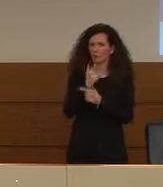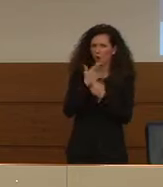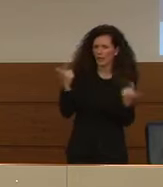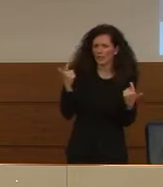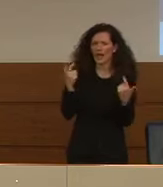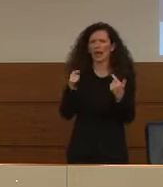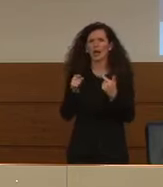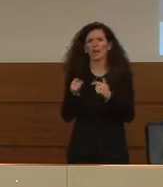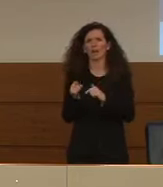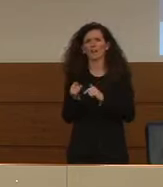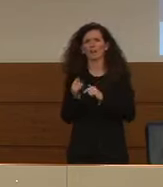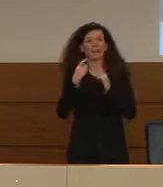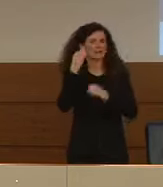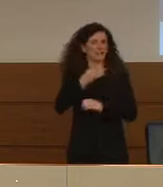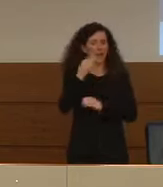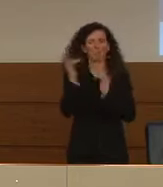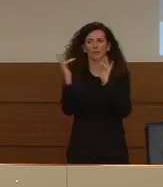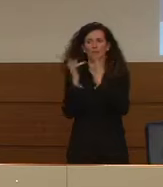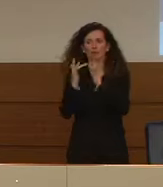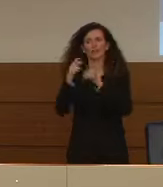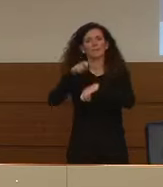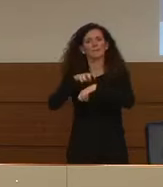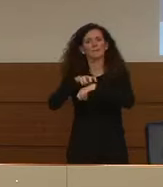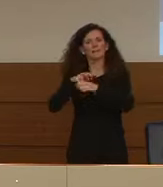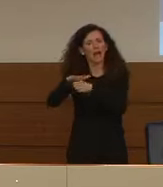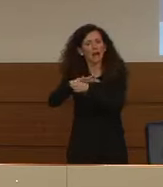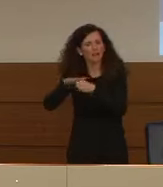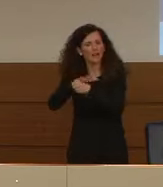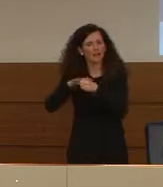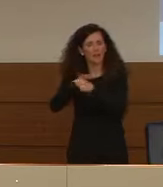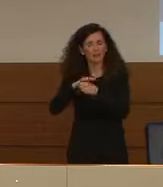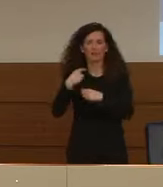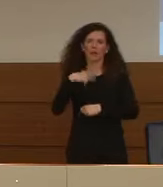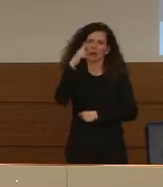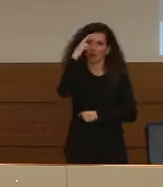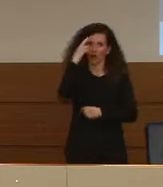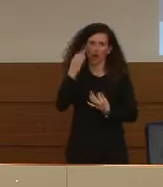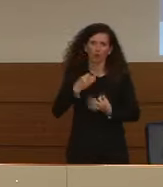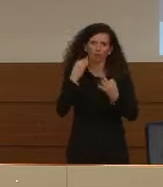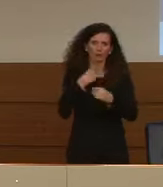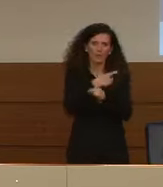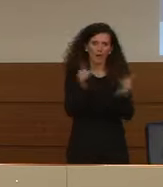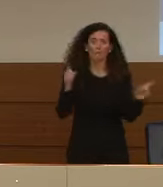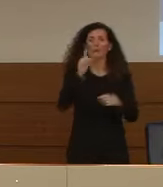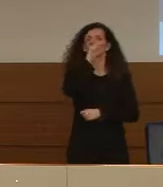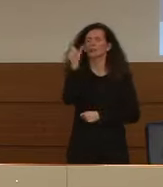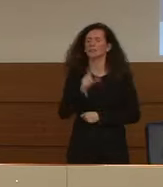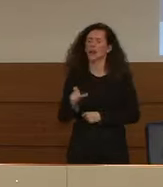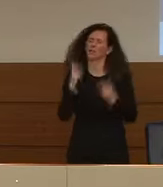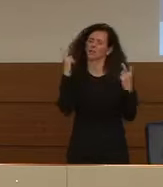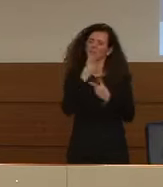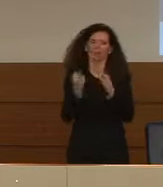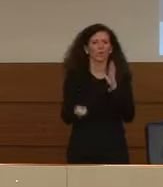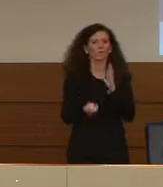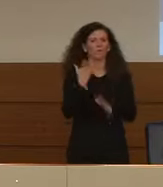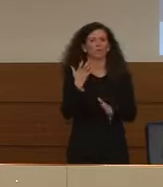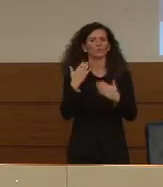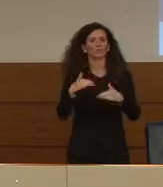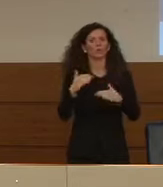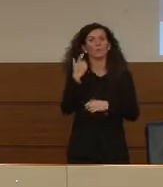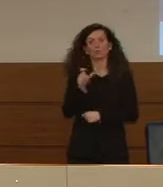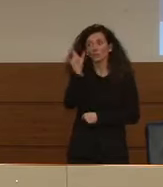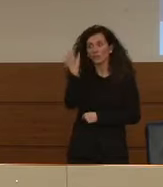sentendo sempre il pediatra curante e ricordo sempre che l'Italia è un paese molto fortunato perché dispone di questa figura